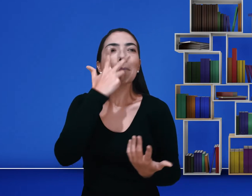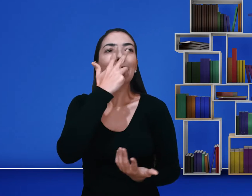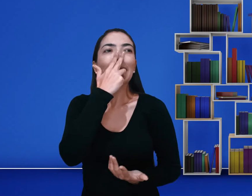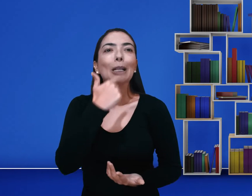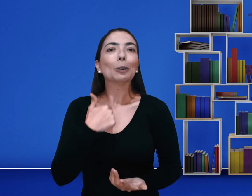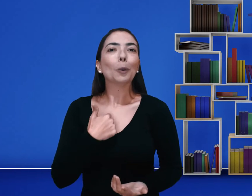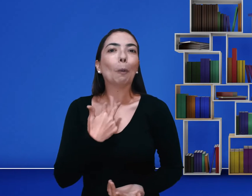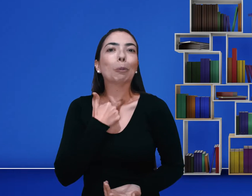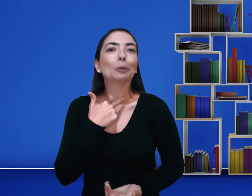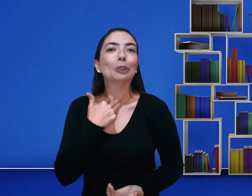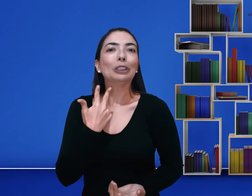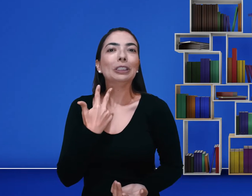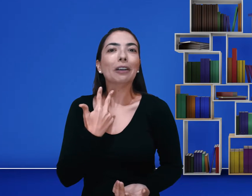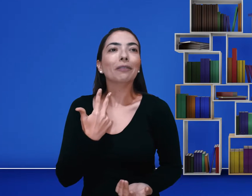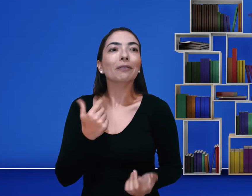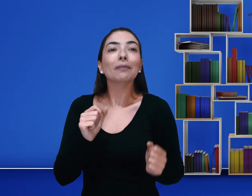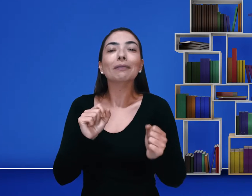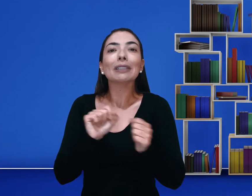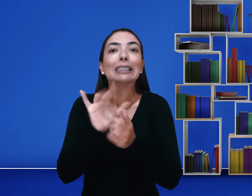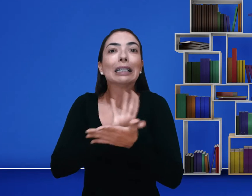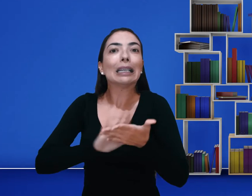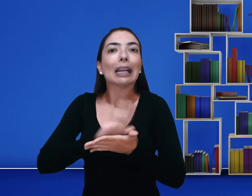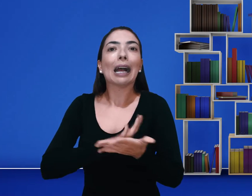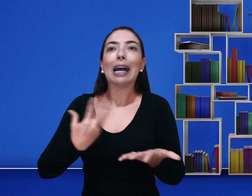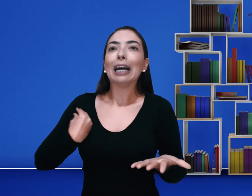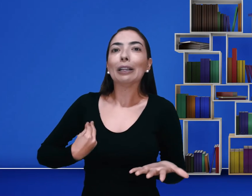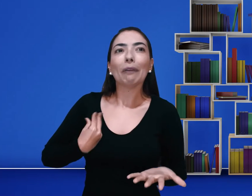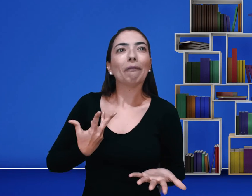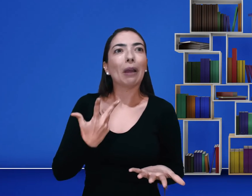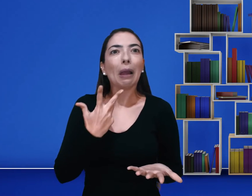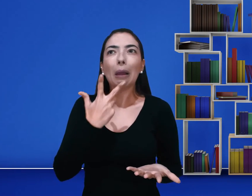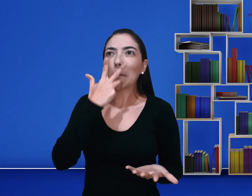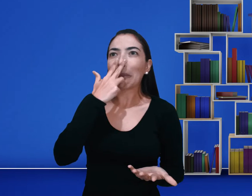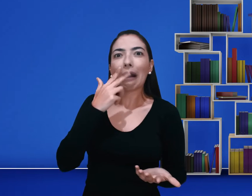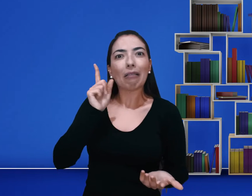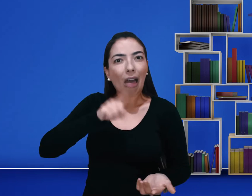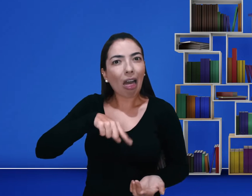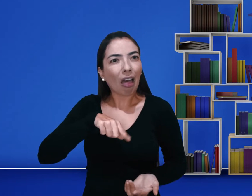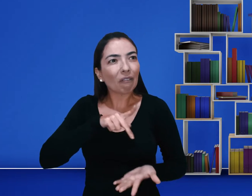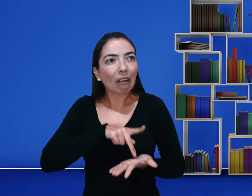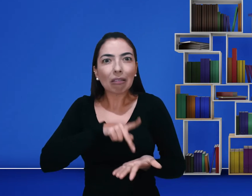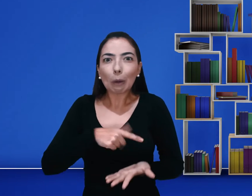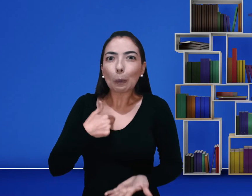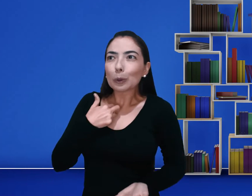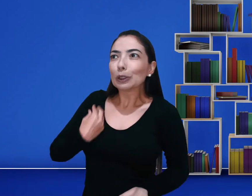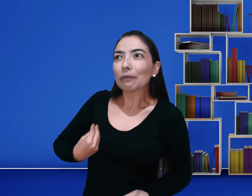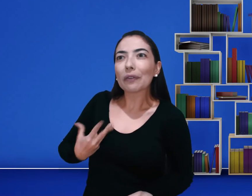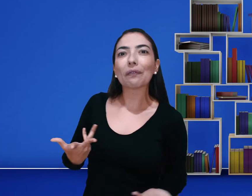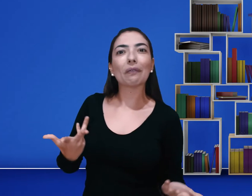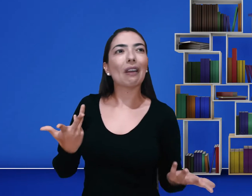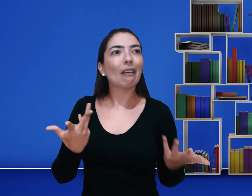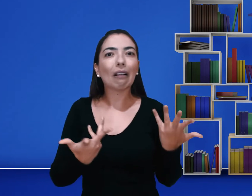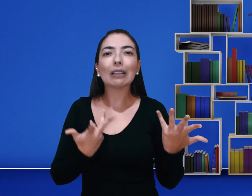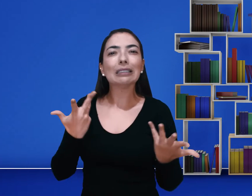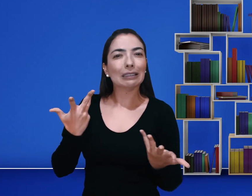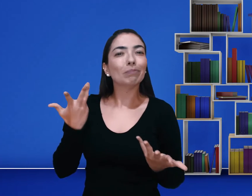olhares. Eu não podia fazer nada, eu não podia viver, sabe? Não podia ter uma vida minha.